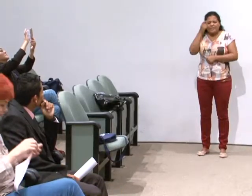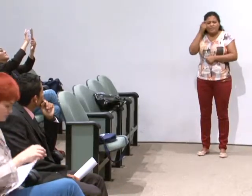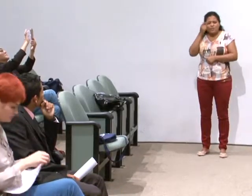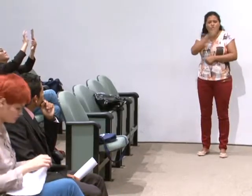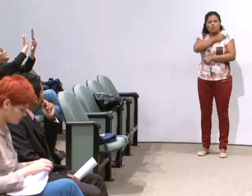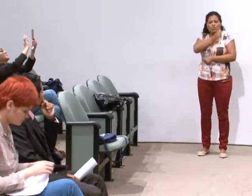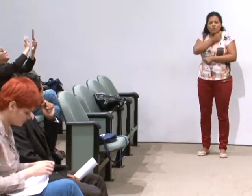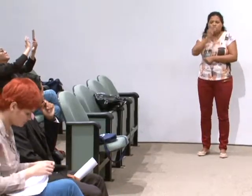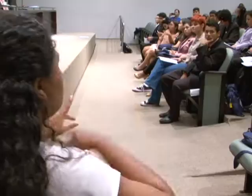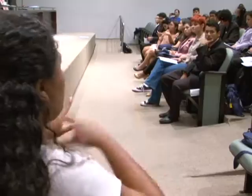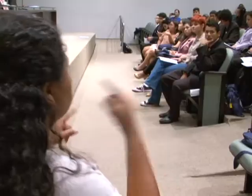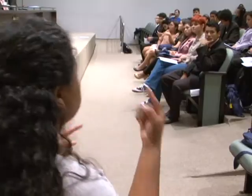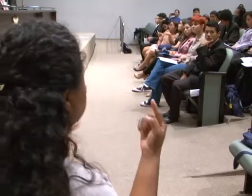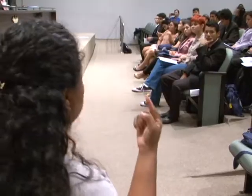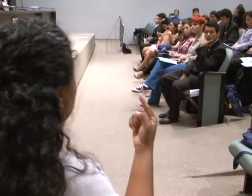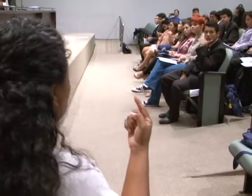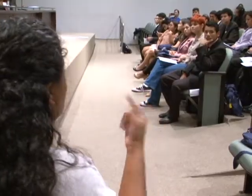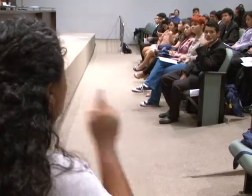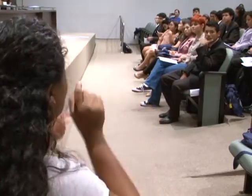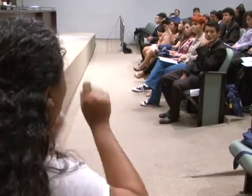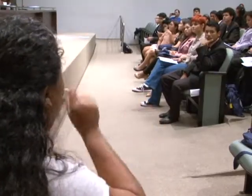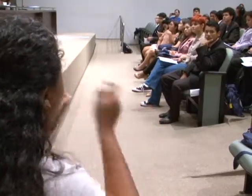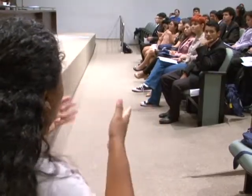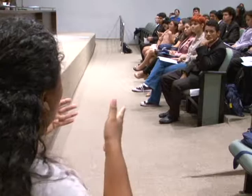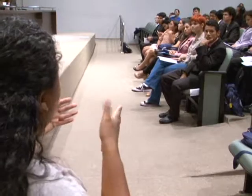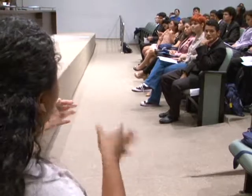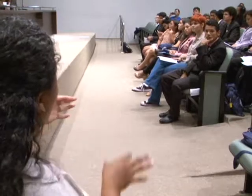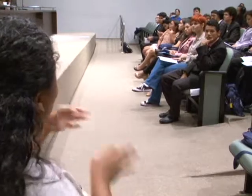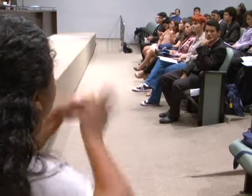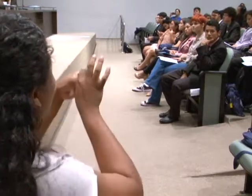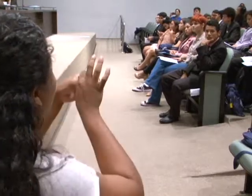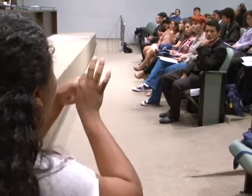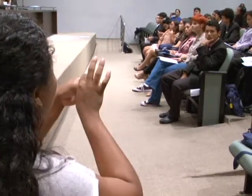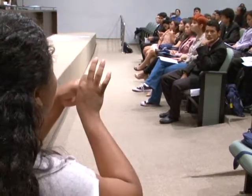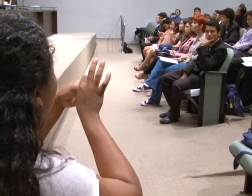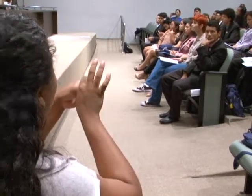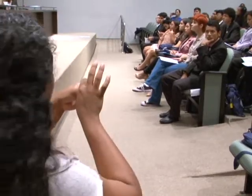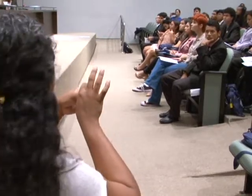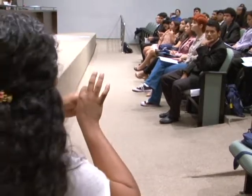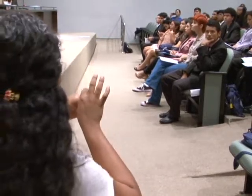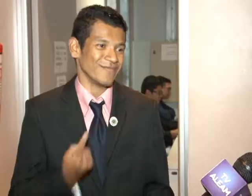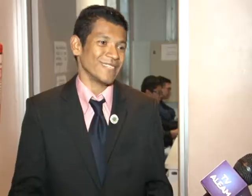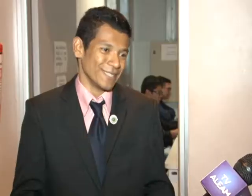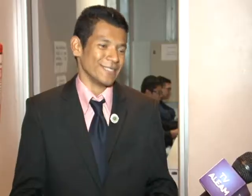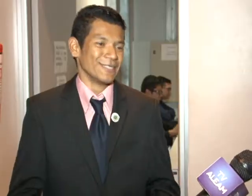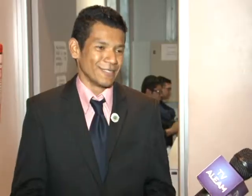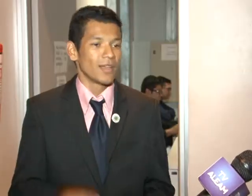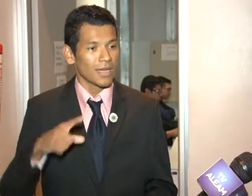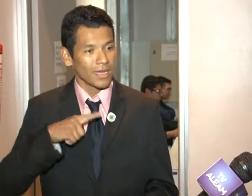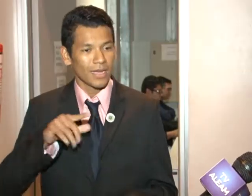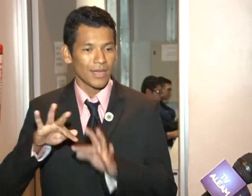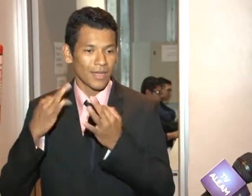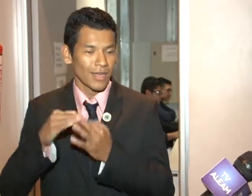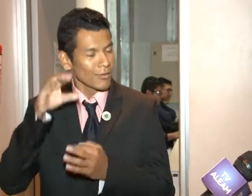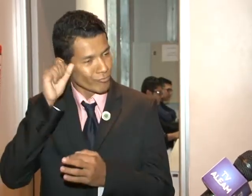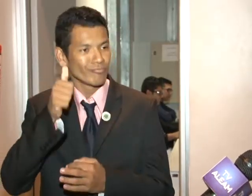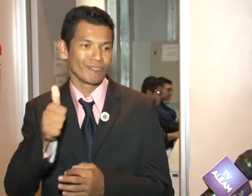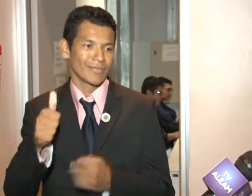traduz e passa as informações pro Rodrigo, que no programa é um jovem deputado. Rodrigo é pura simpatia, nascido em uma